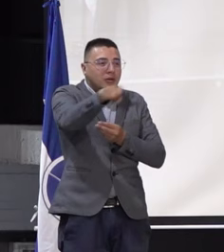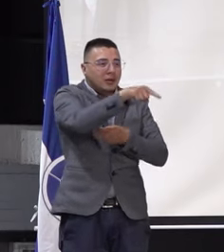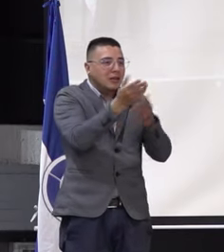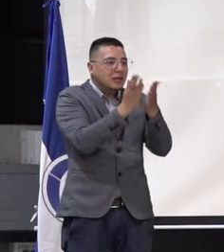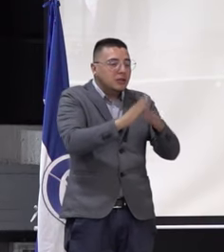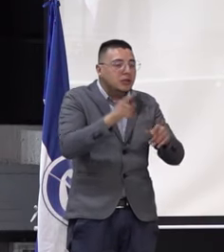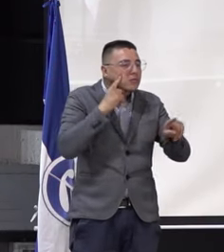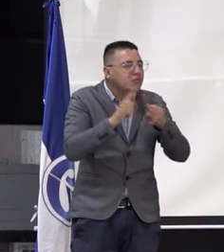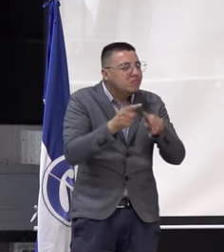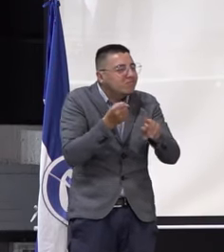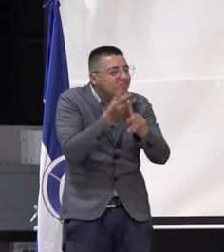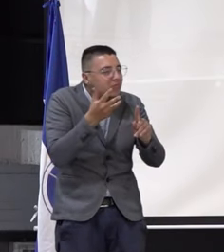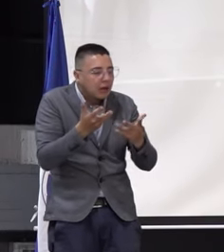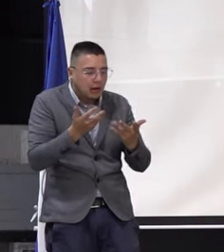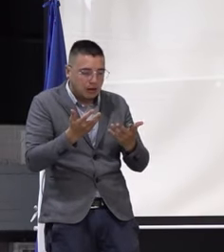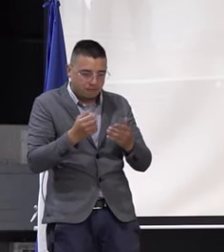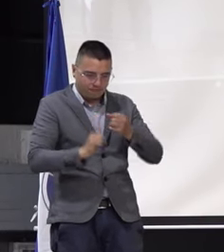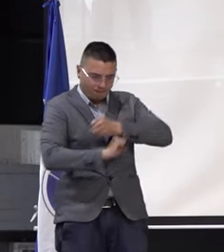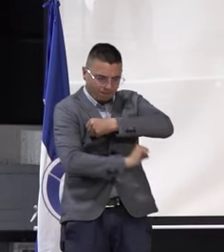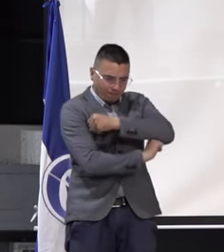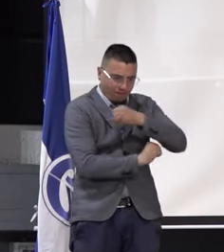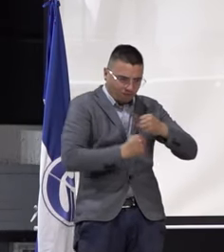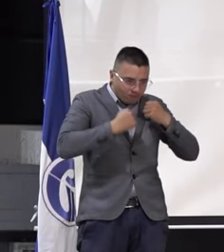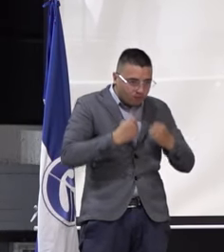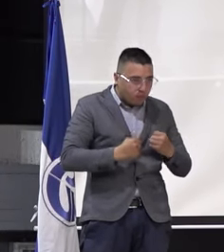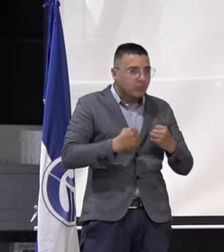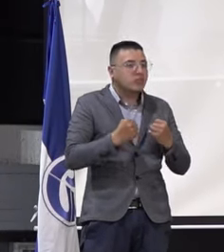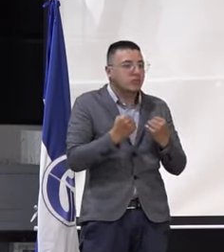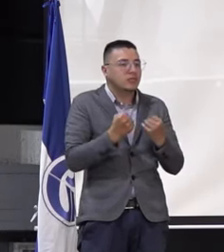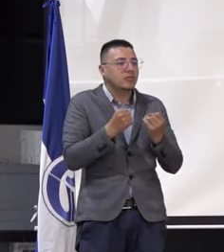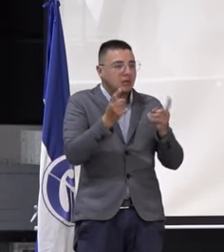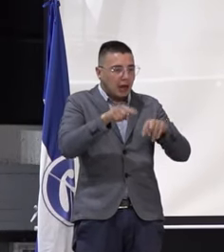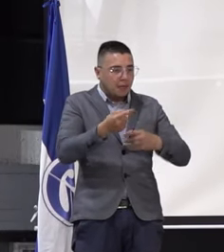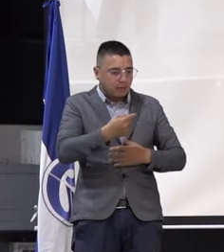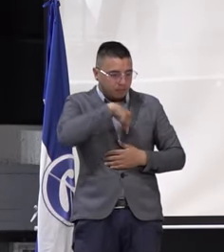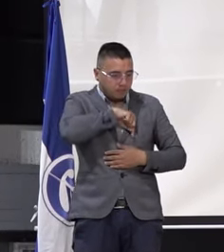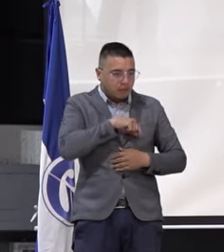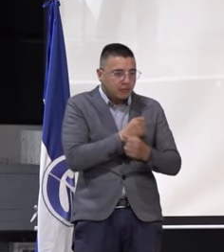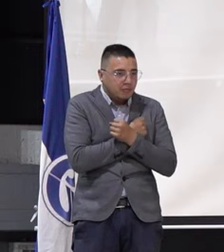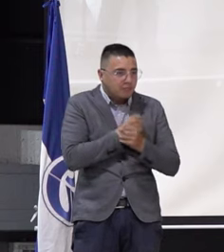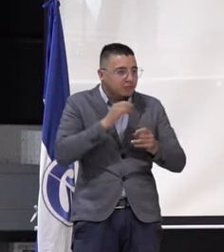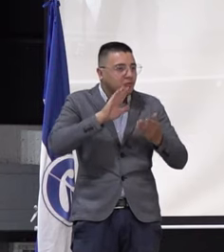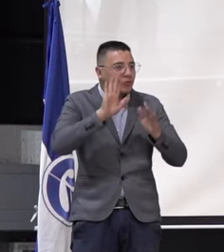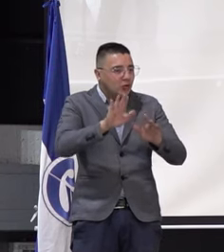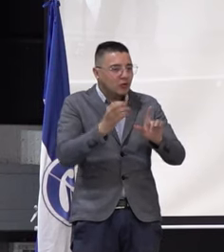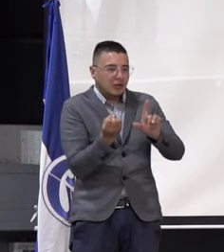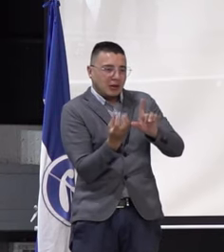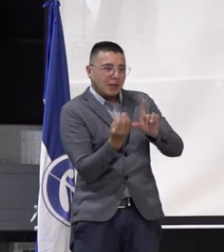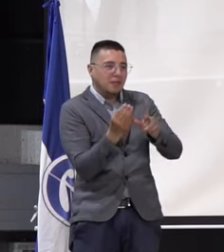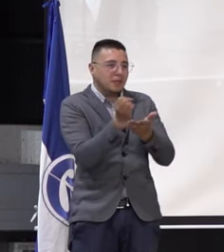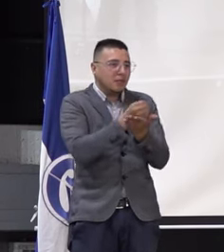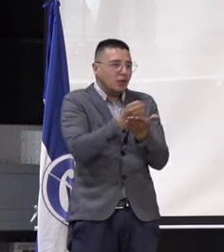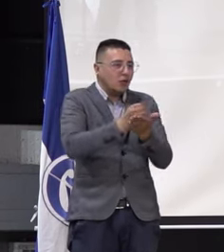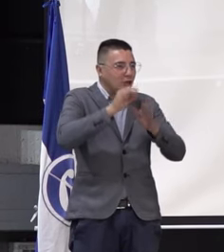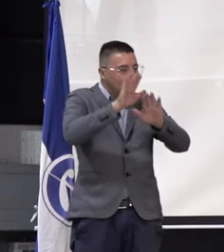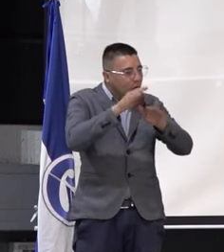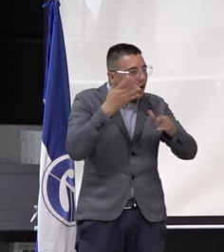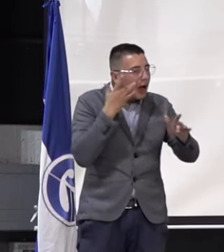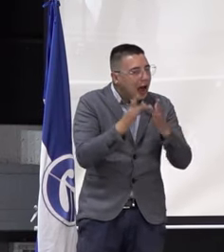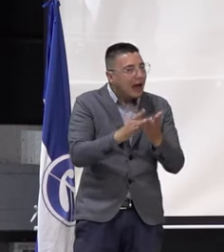para generar un fortalecimiento y pertinencia también dentro del Departamento de Biología frente a algunas